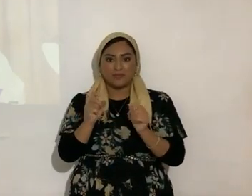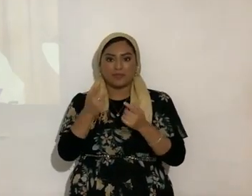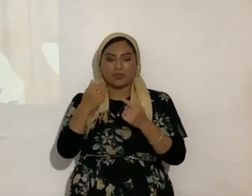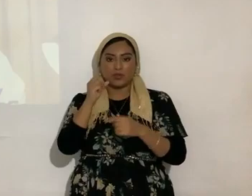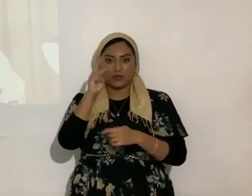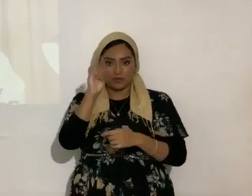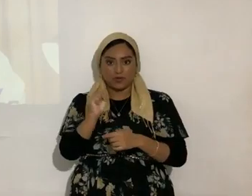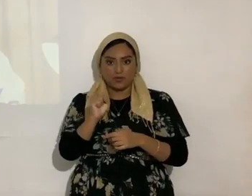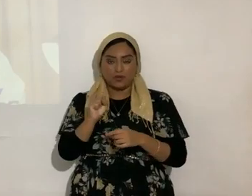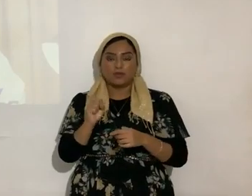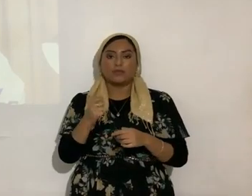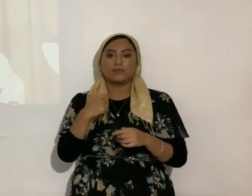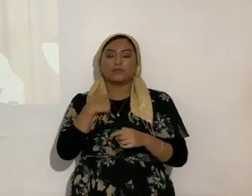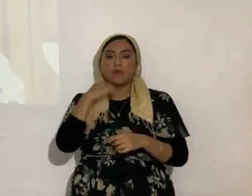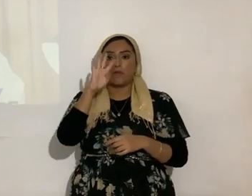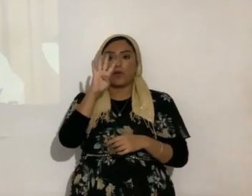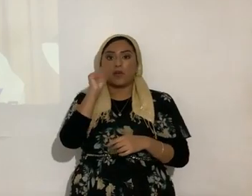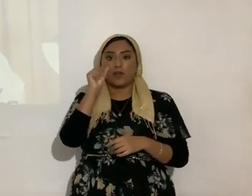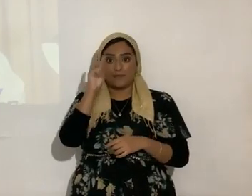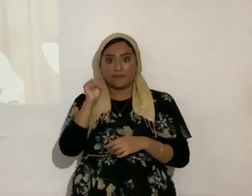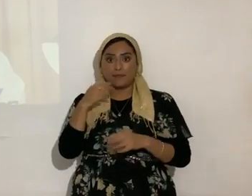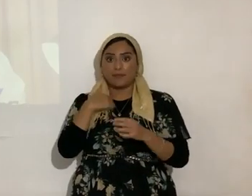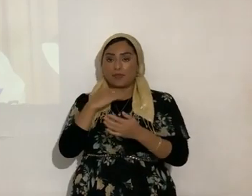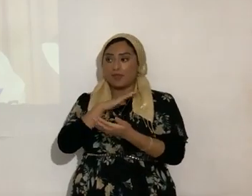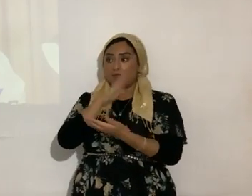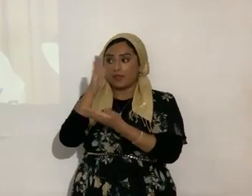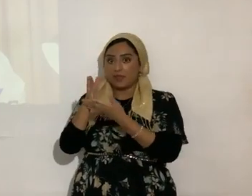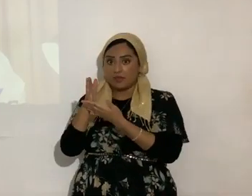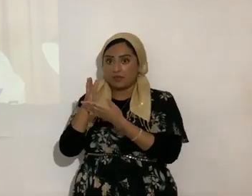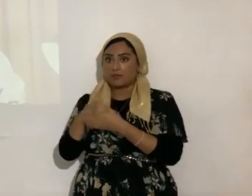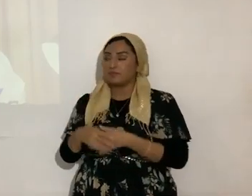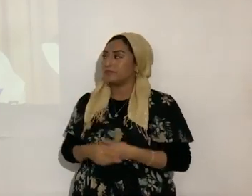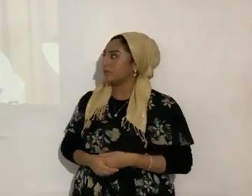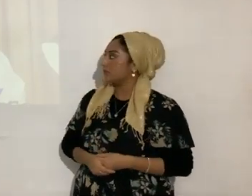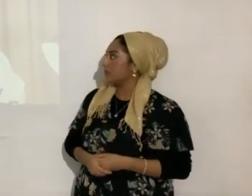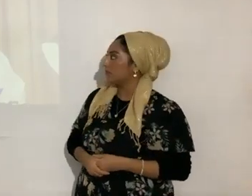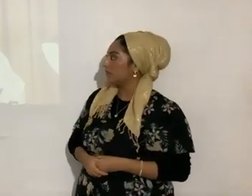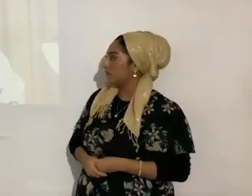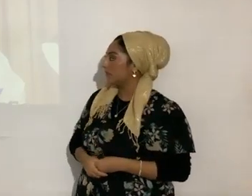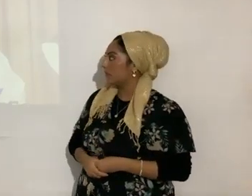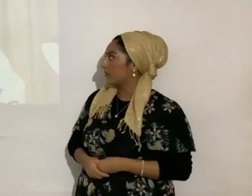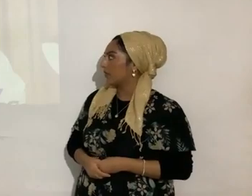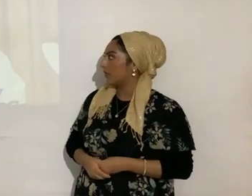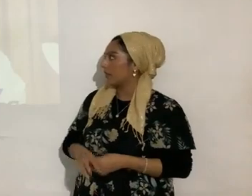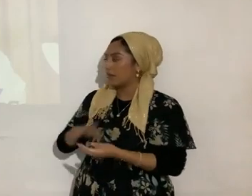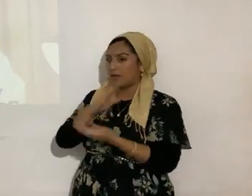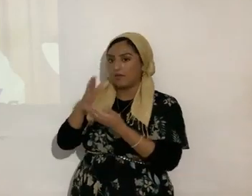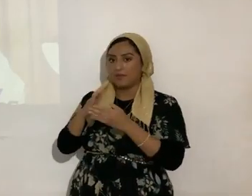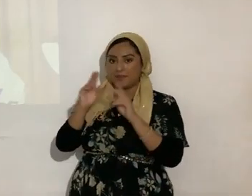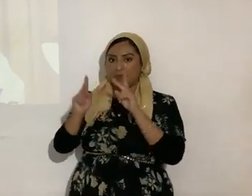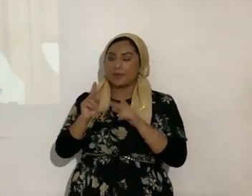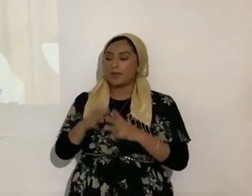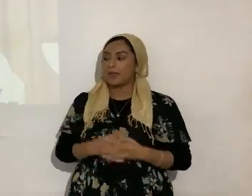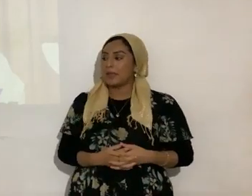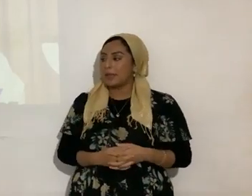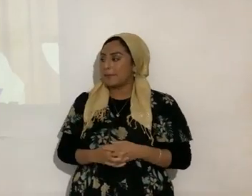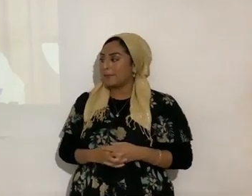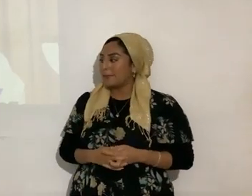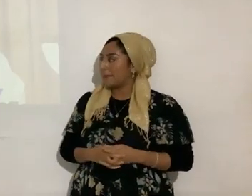yo me iba desde las 4 de la mañana, cuando ya llegaba el periódico a los muchachos que reparten el periódico, creo que se